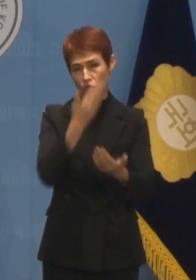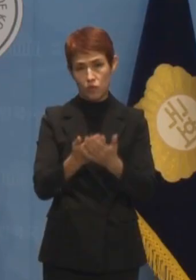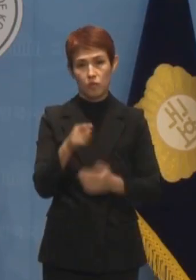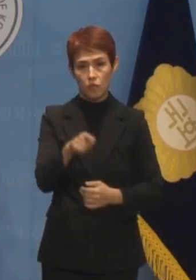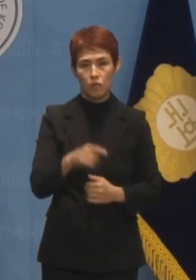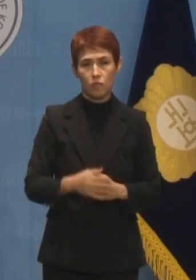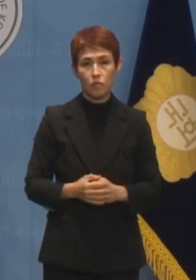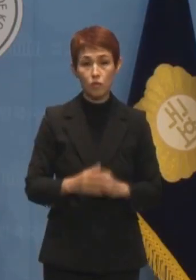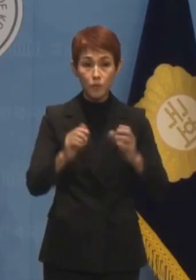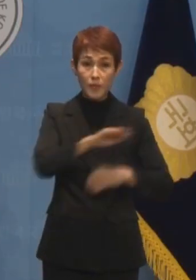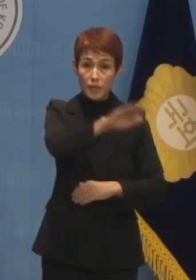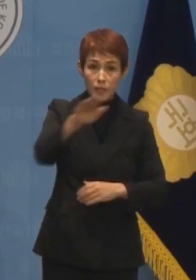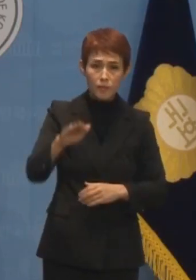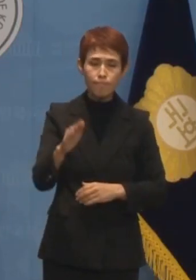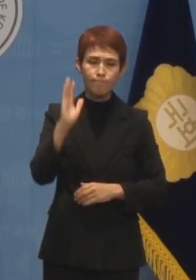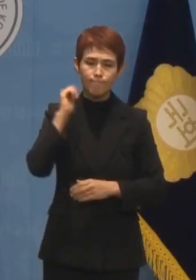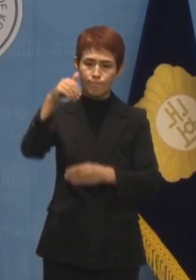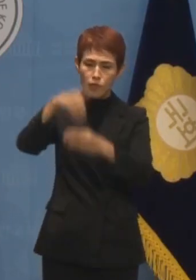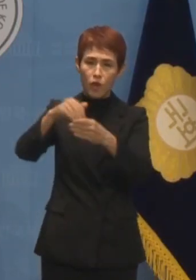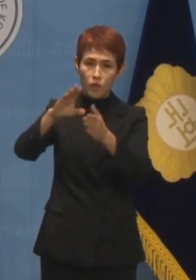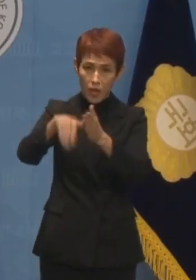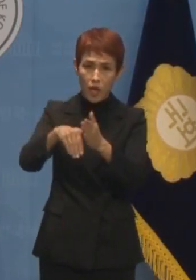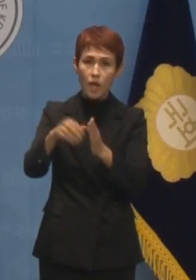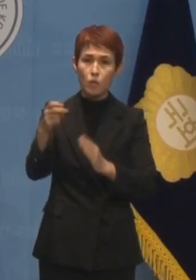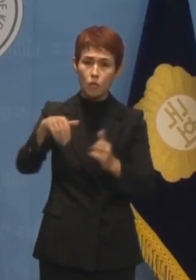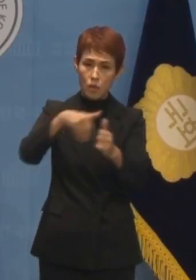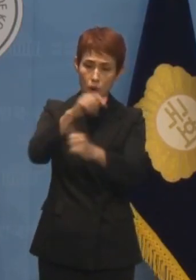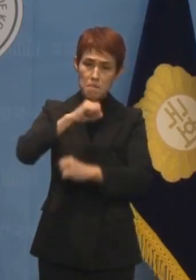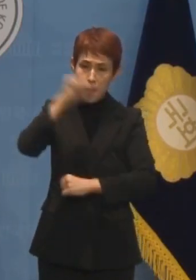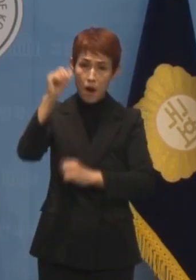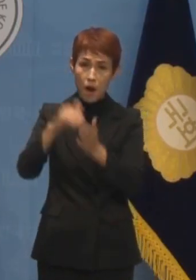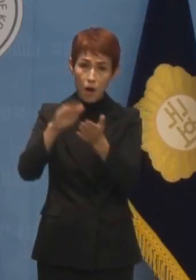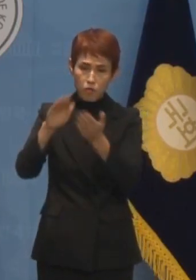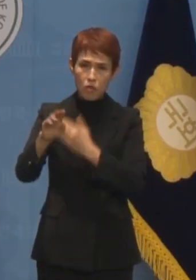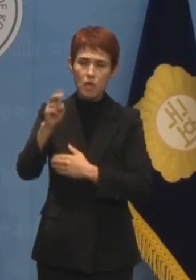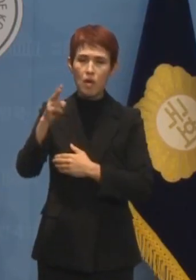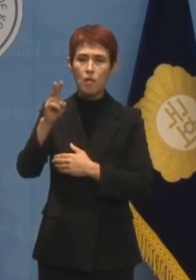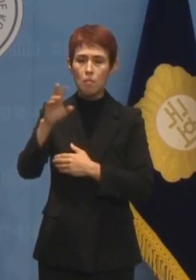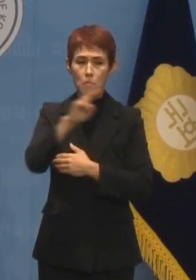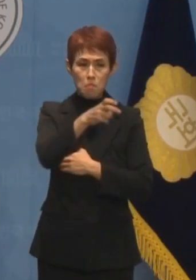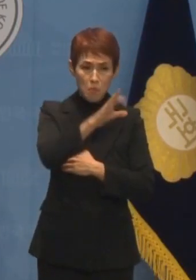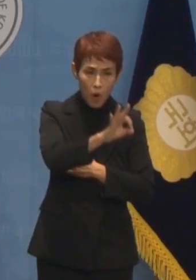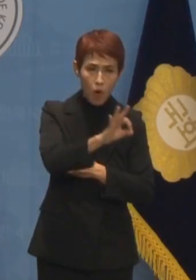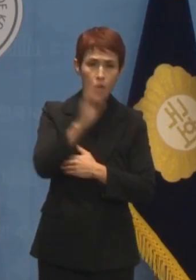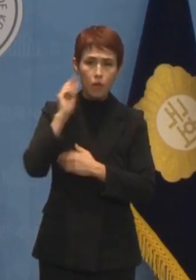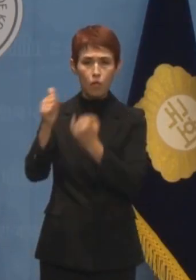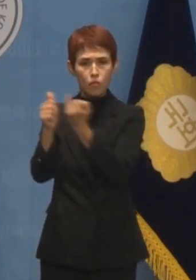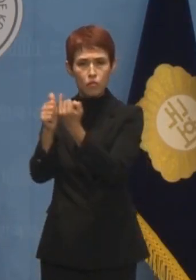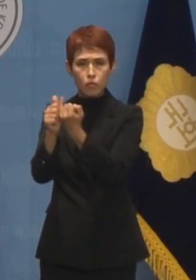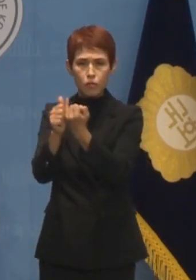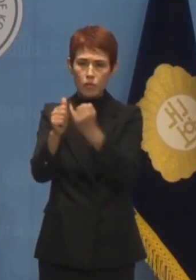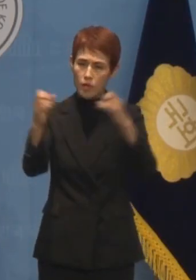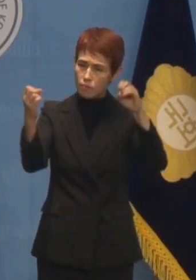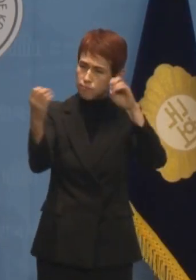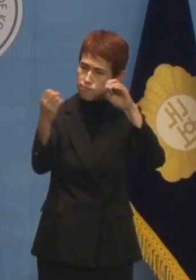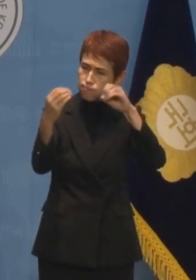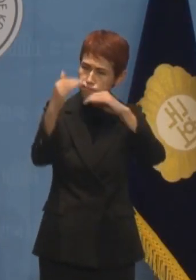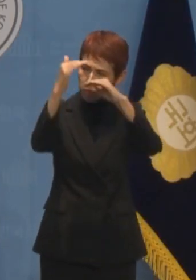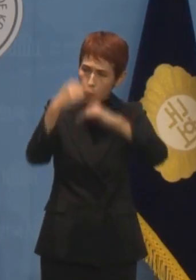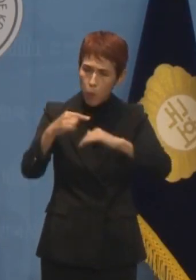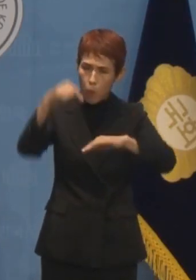대선 과정과 당선 이후 명 씨와 대통령 부부가 얼마나 깊이 소통해왔고 어떻게